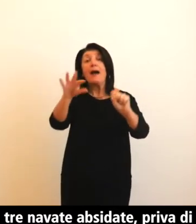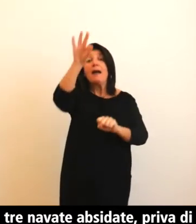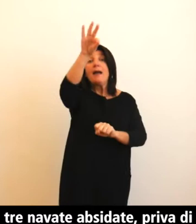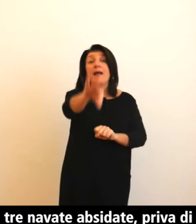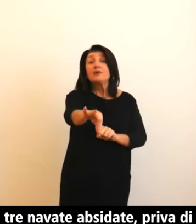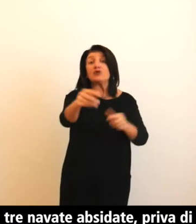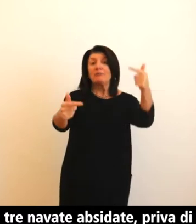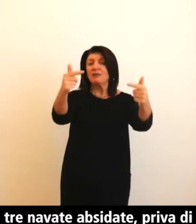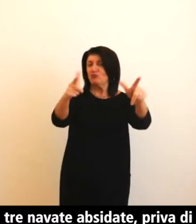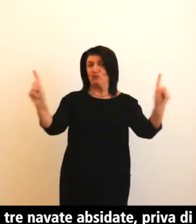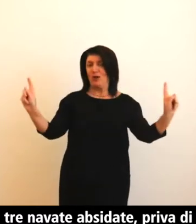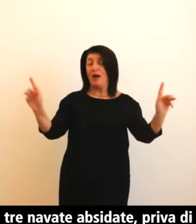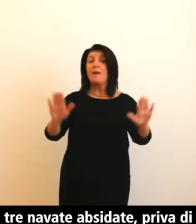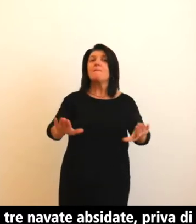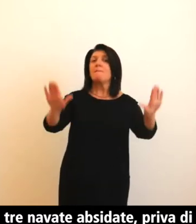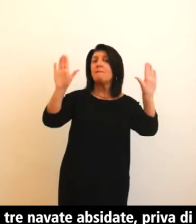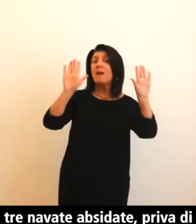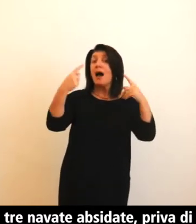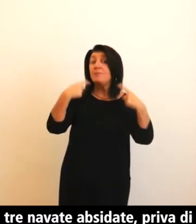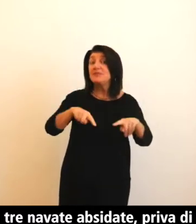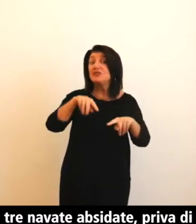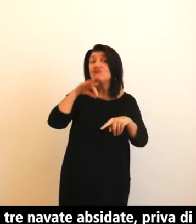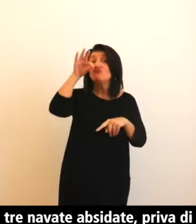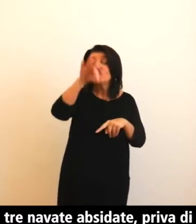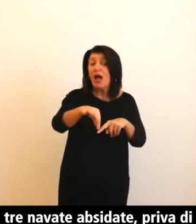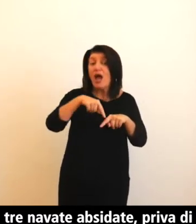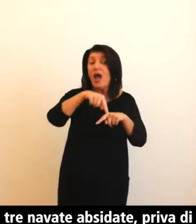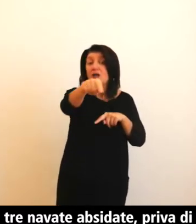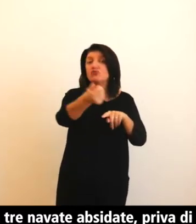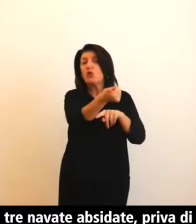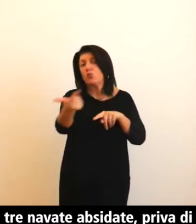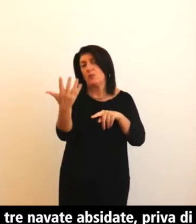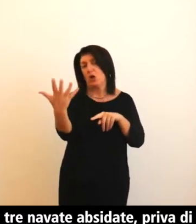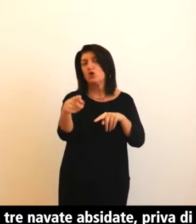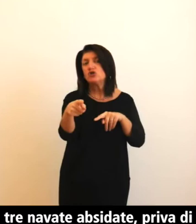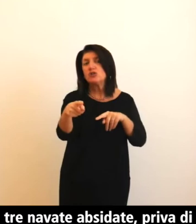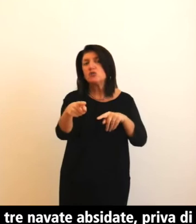navata centrale numero 5 è larga il doppio di quelle laterali.